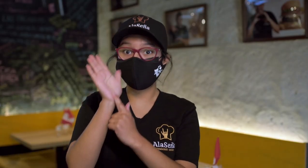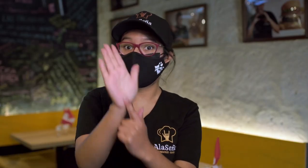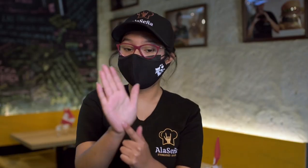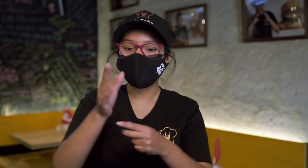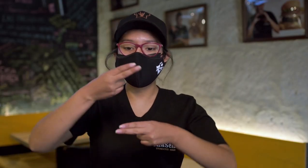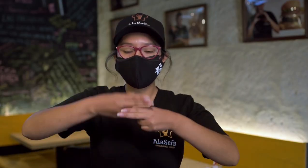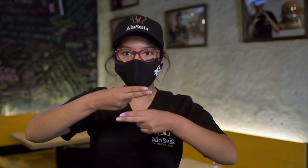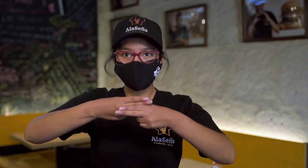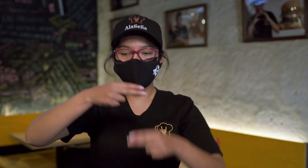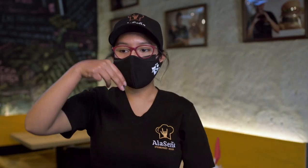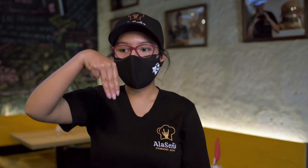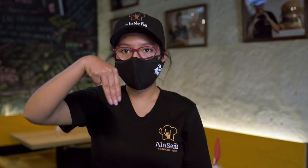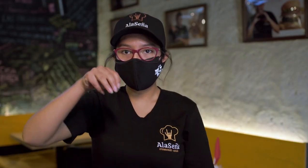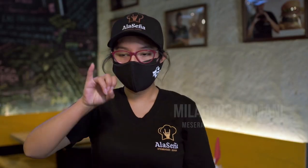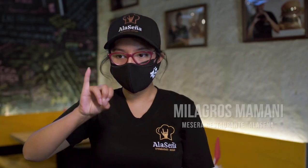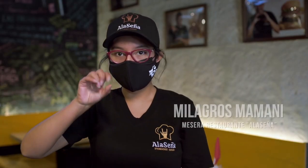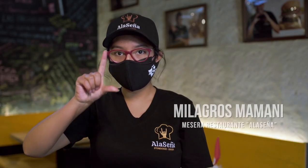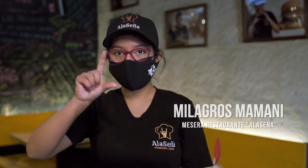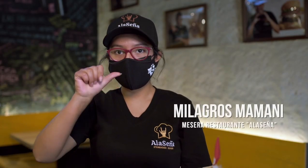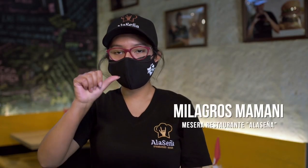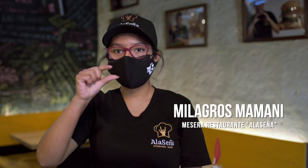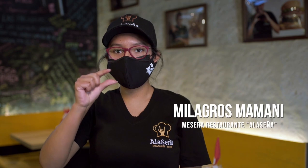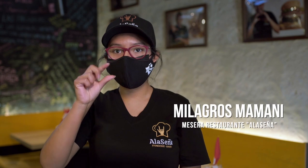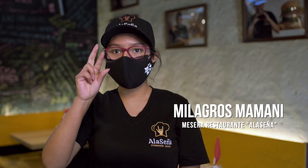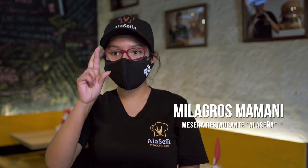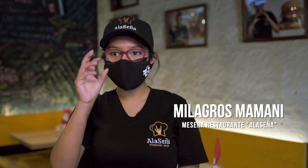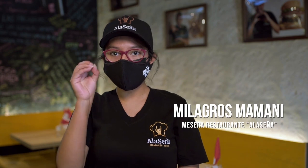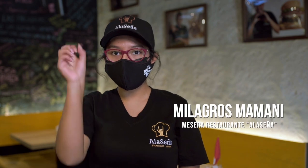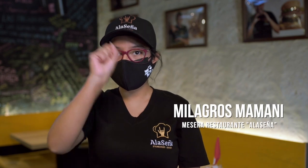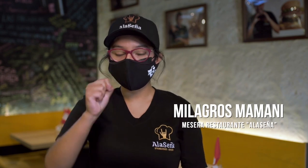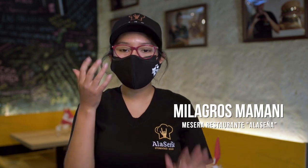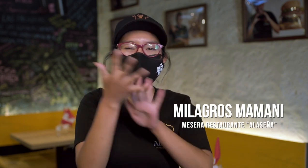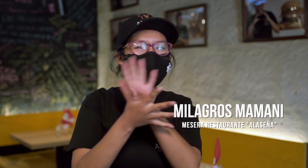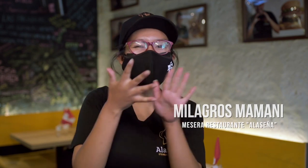Mi nombre es Milagros. Mi señas es de esta forma.